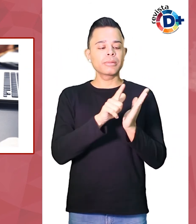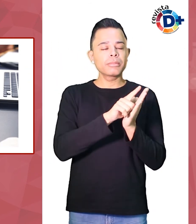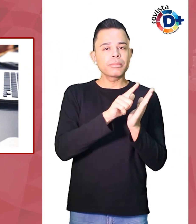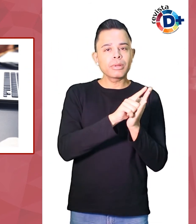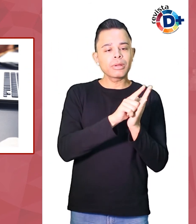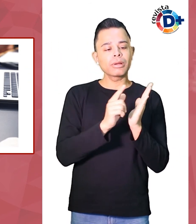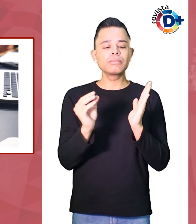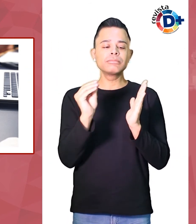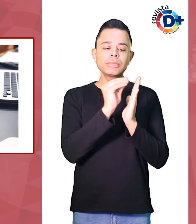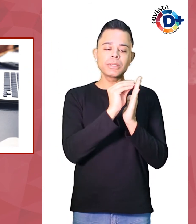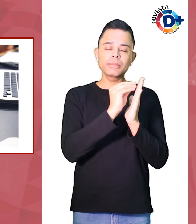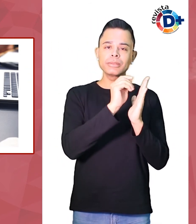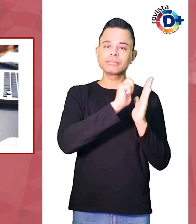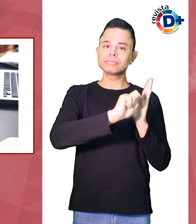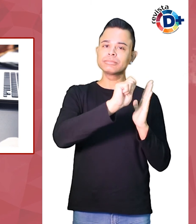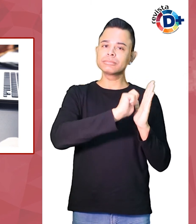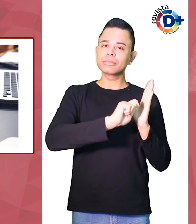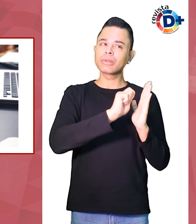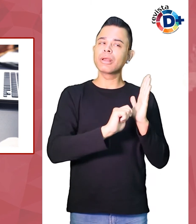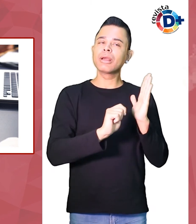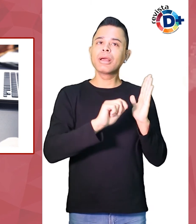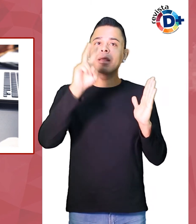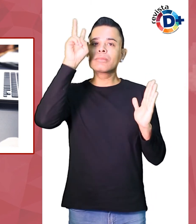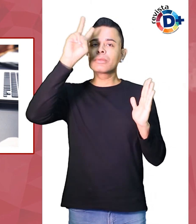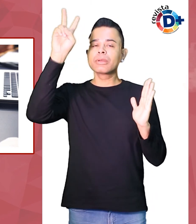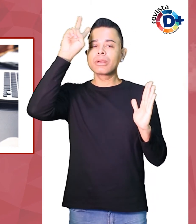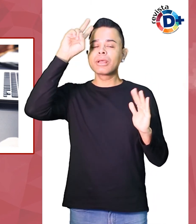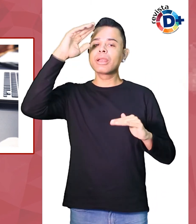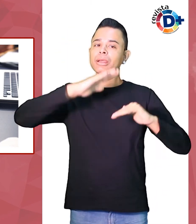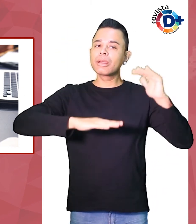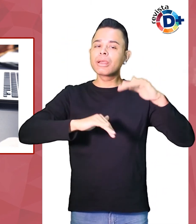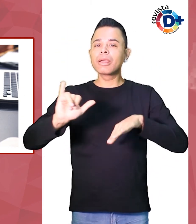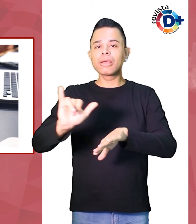propulsora de reflexão para aperfeiçoar o trabalho do Tios